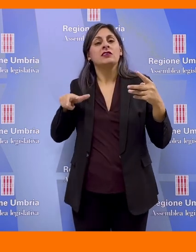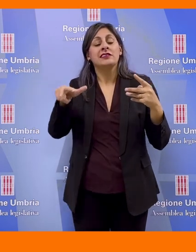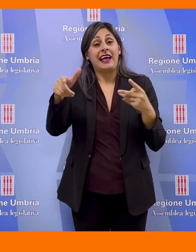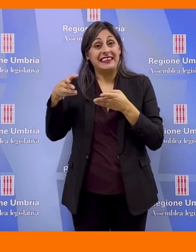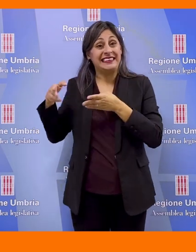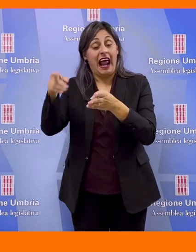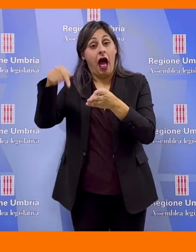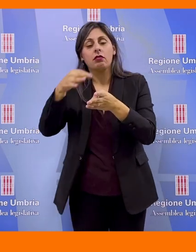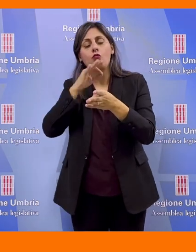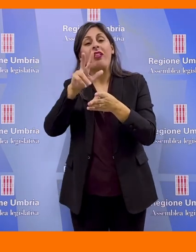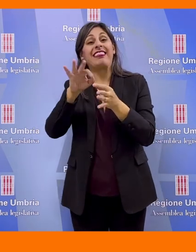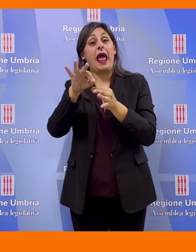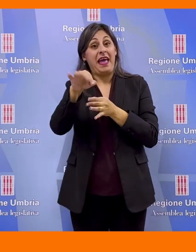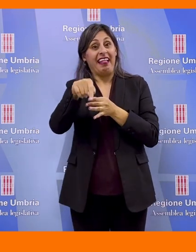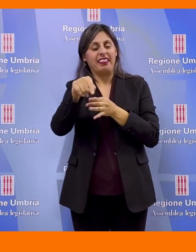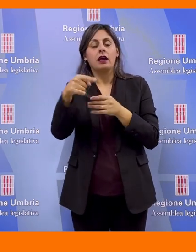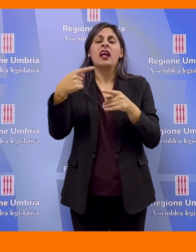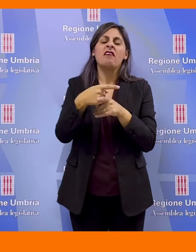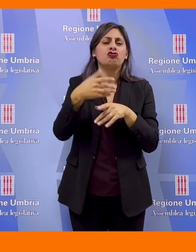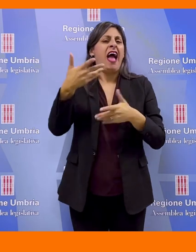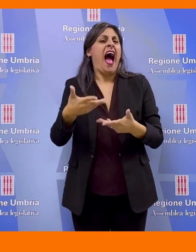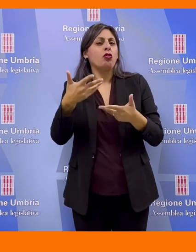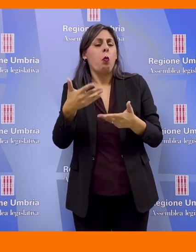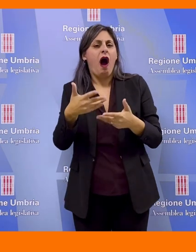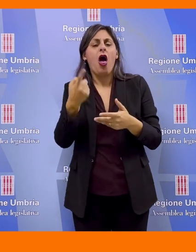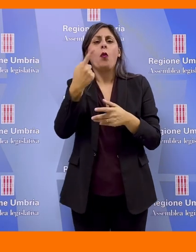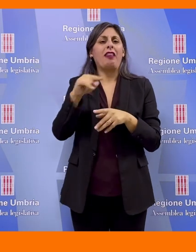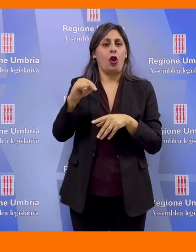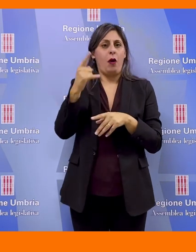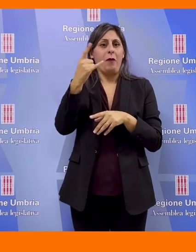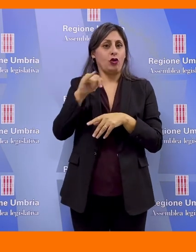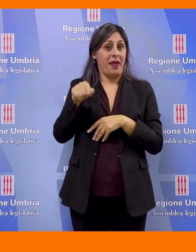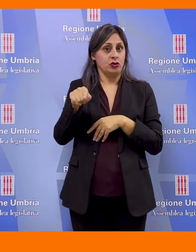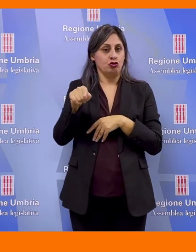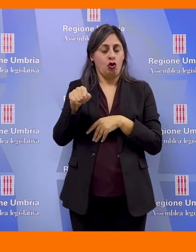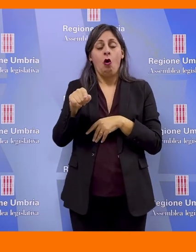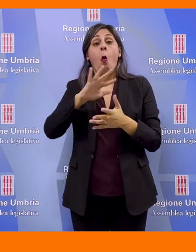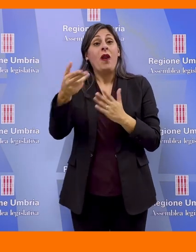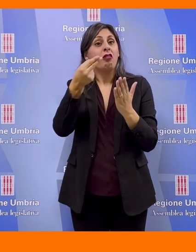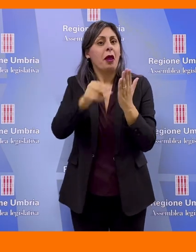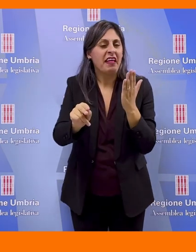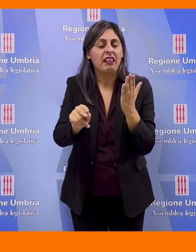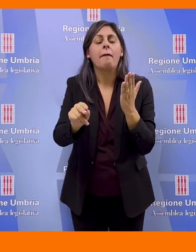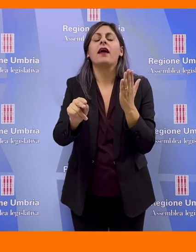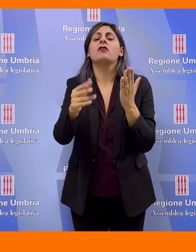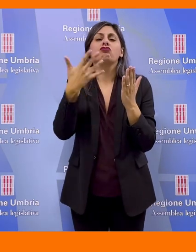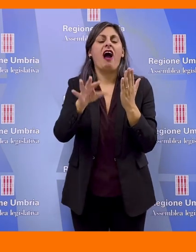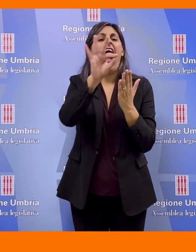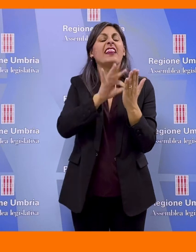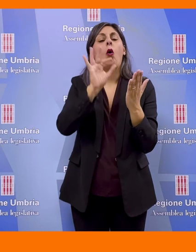transitabili pari a 3 metri invece degli attuali metro e mezzo. Con un altro emendamento si sono stralciati alcuni